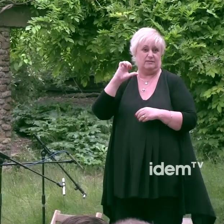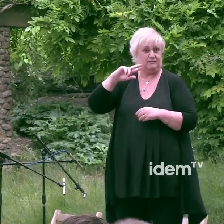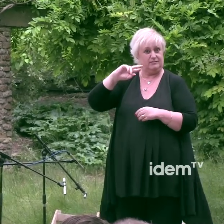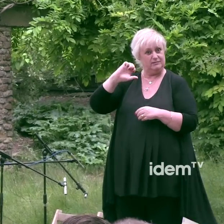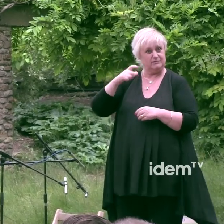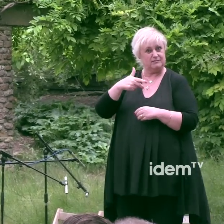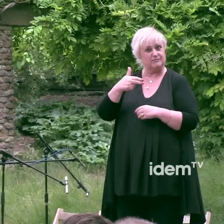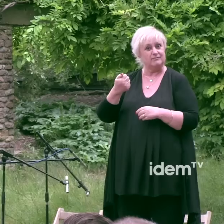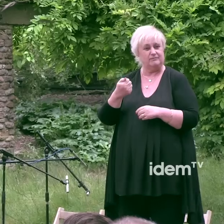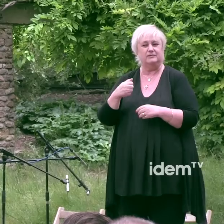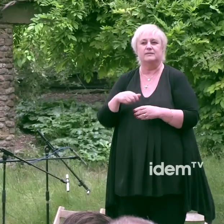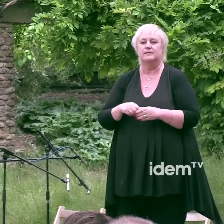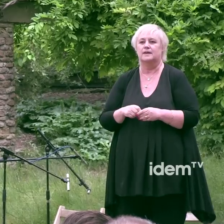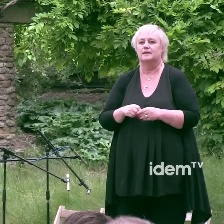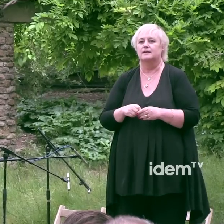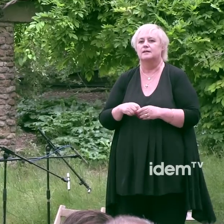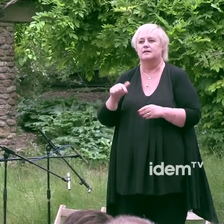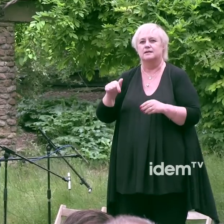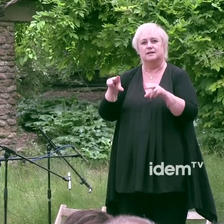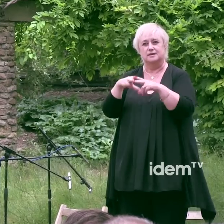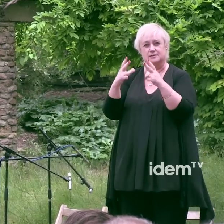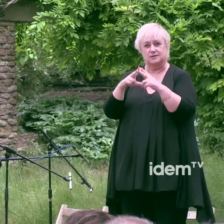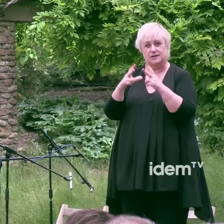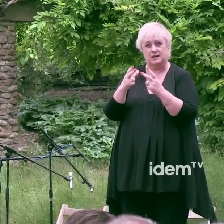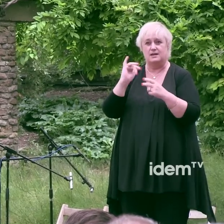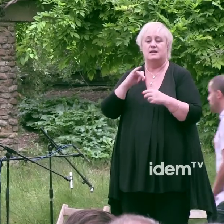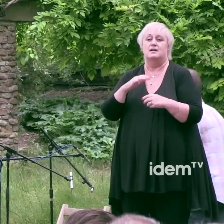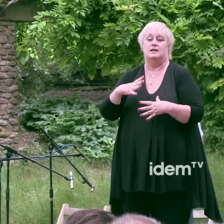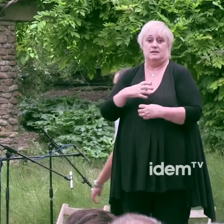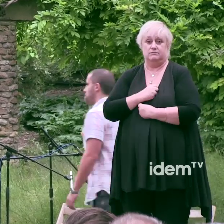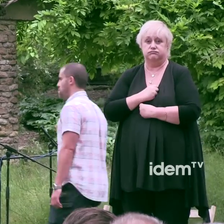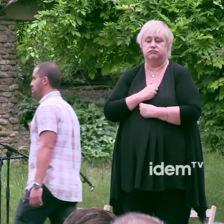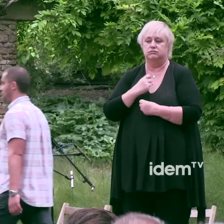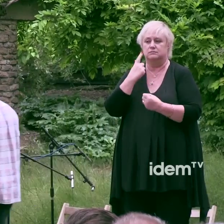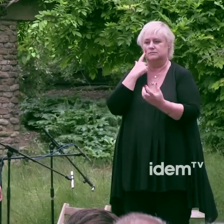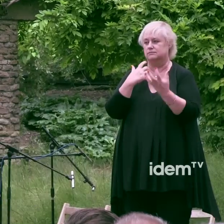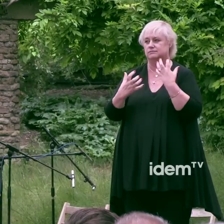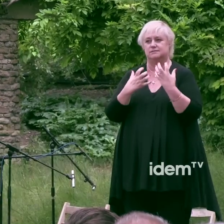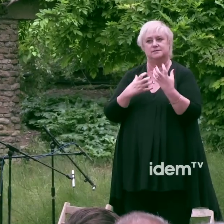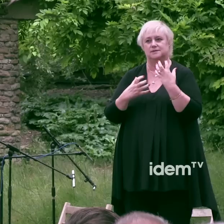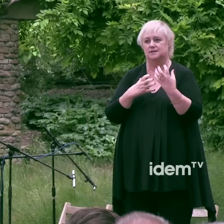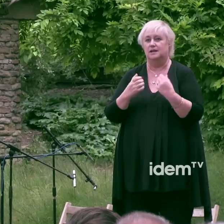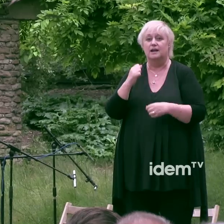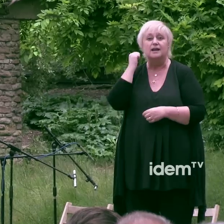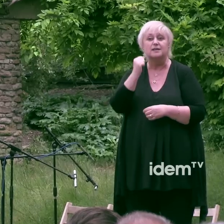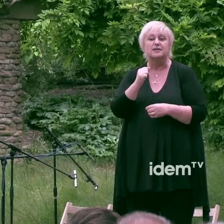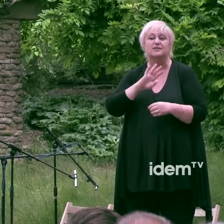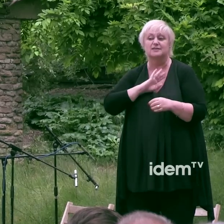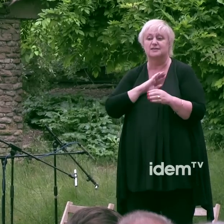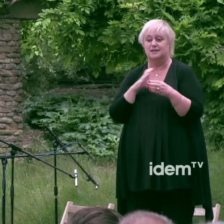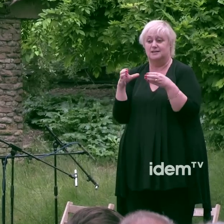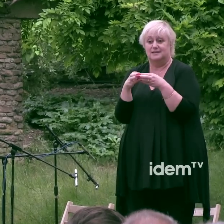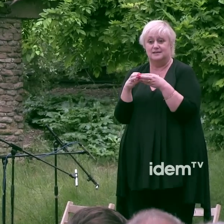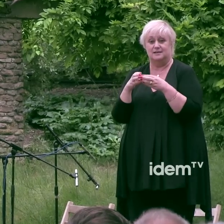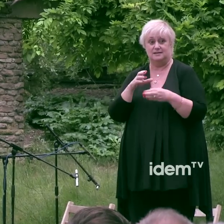l'operació social de l'homosexualitat i el VIH està clarament definida. La criminalització de les minories sexuals condueix a la